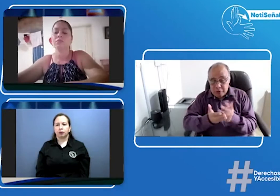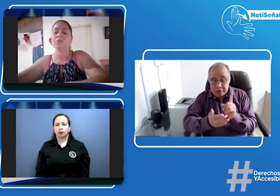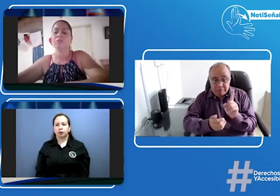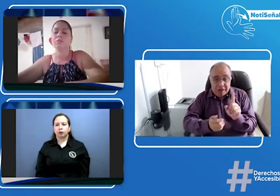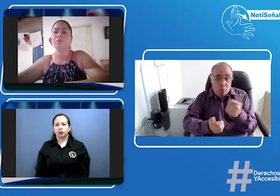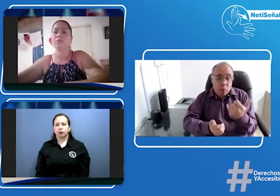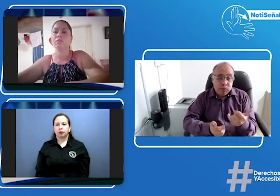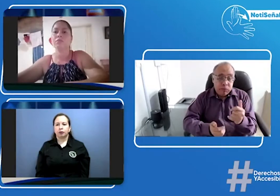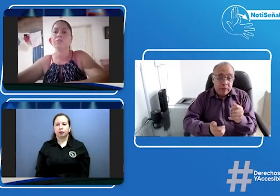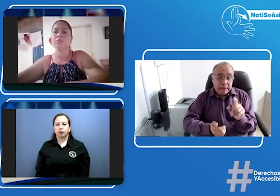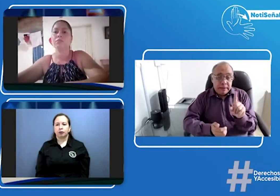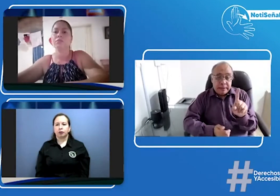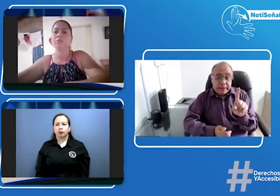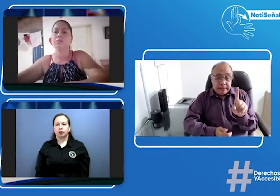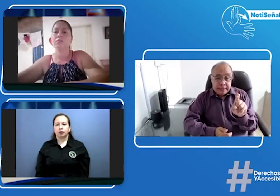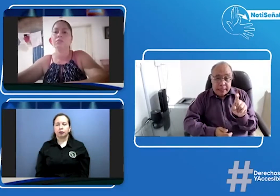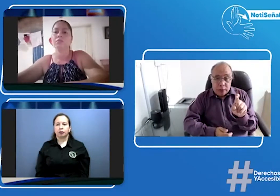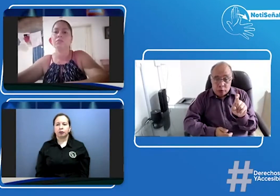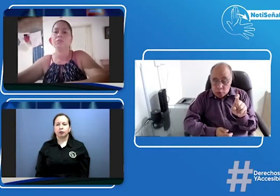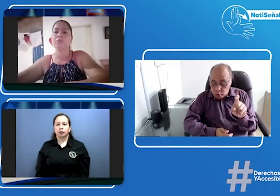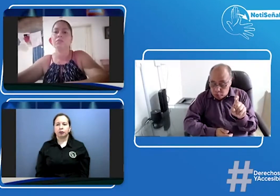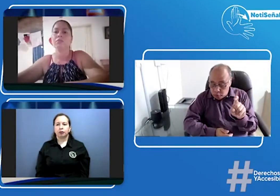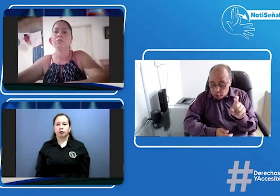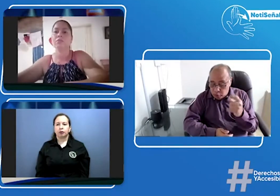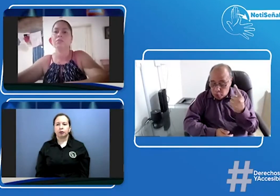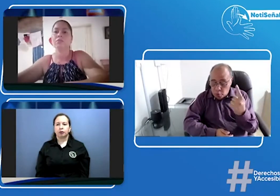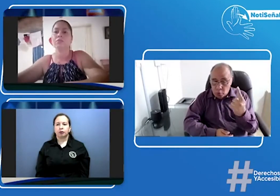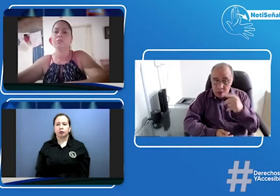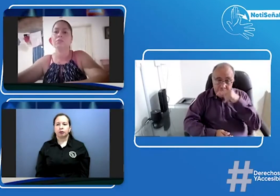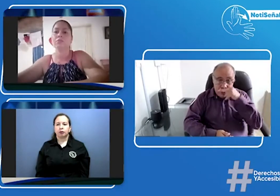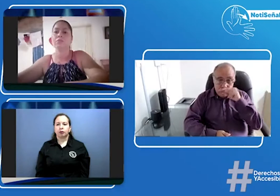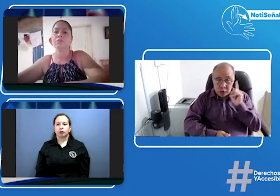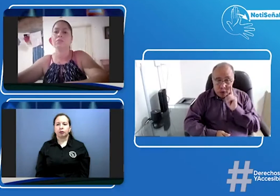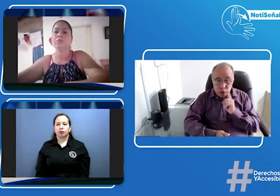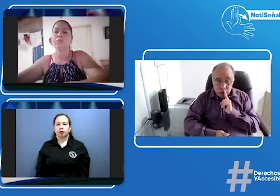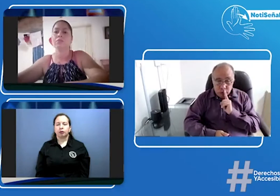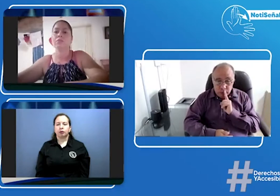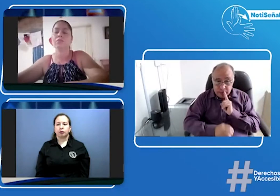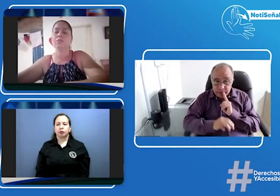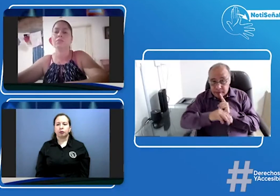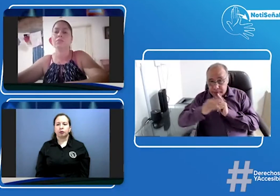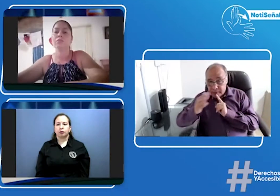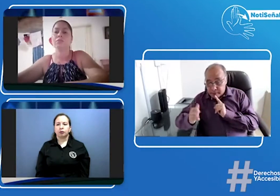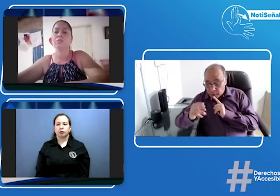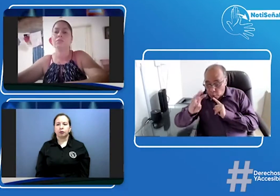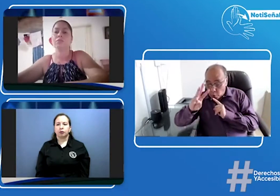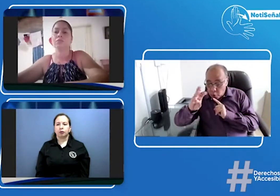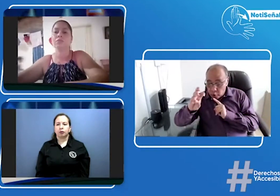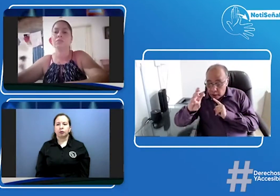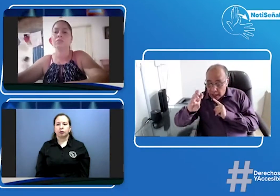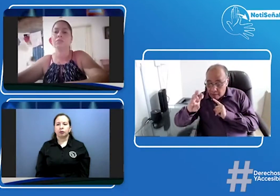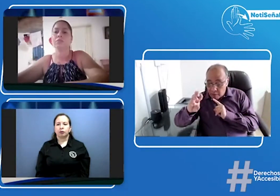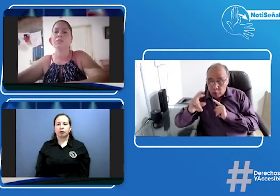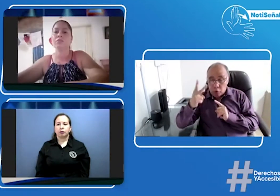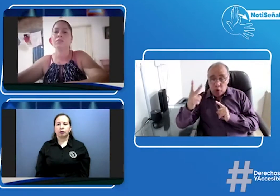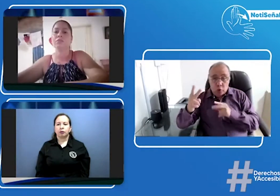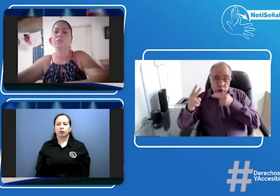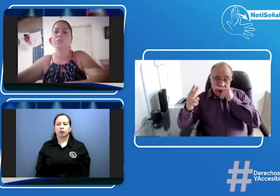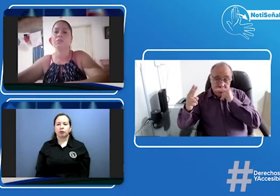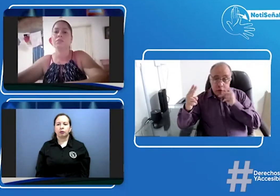cuente con el intérprete digamos que si va para sexto hay un niño sordo y en octavo